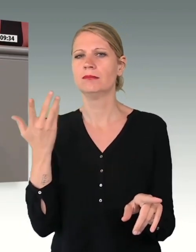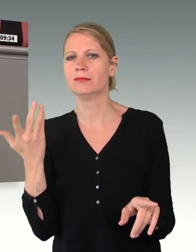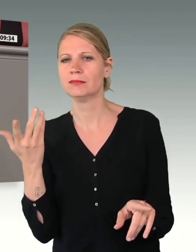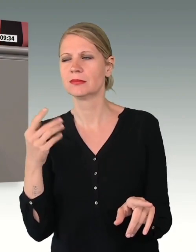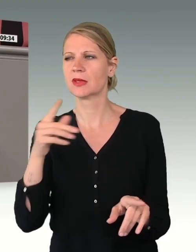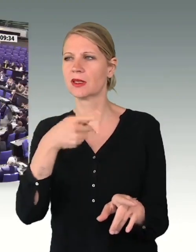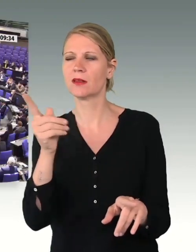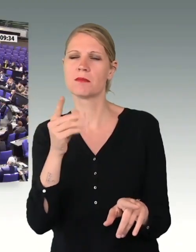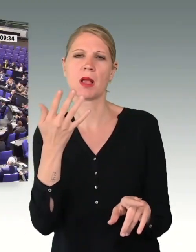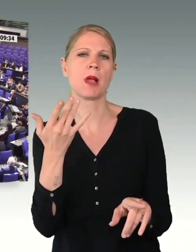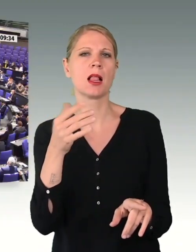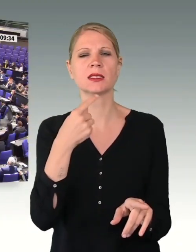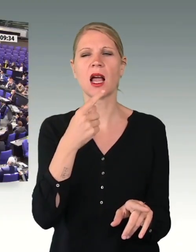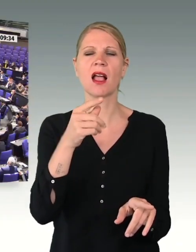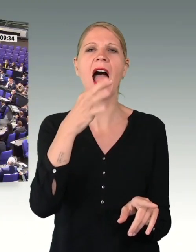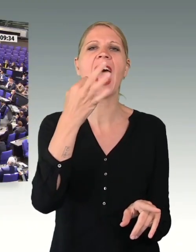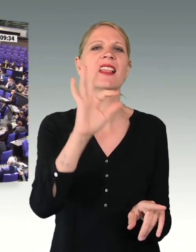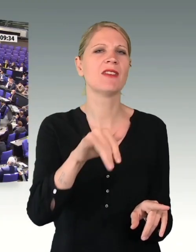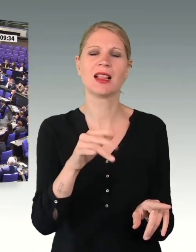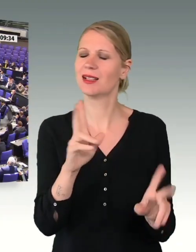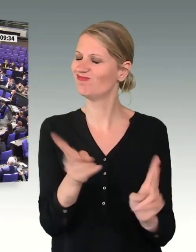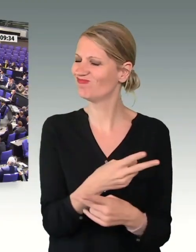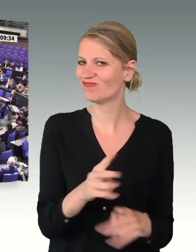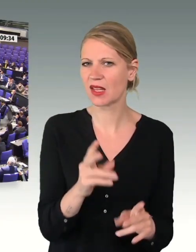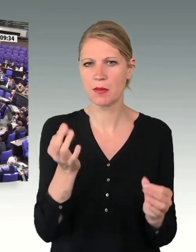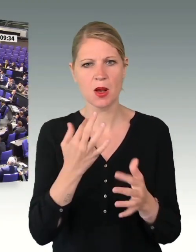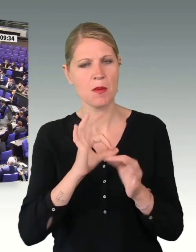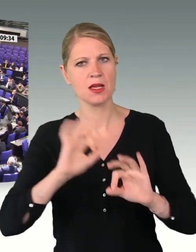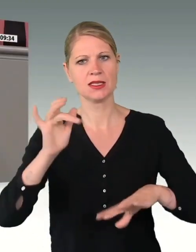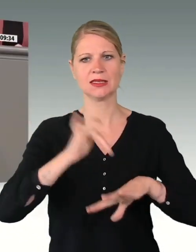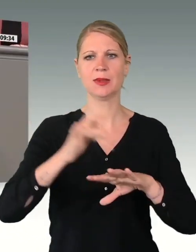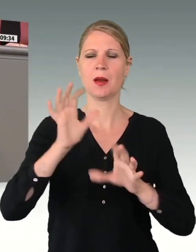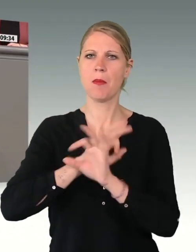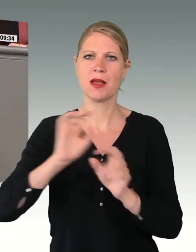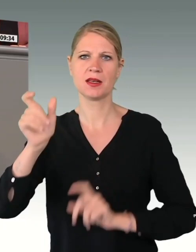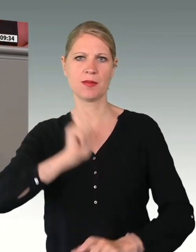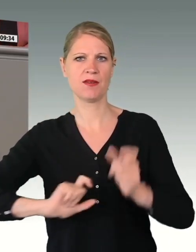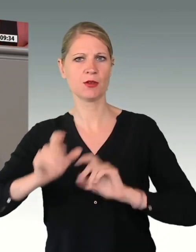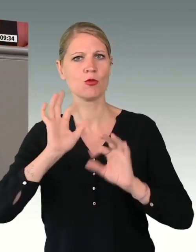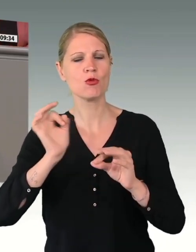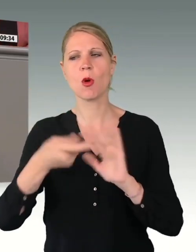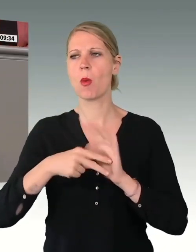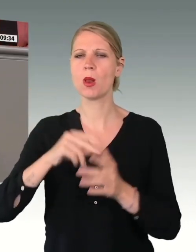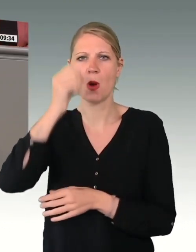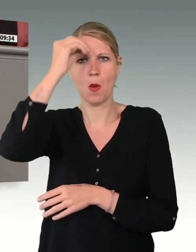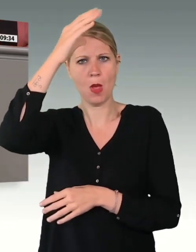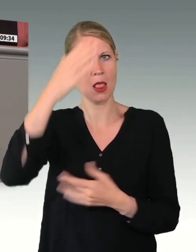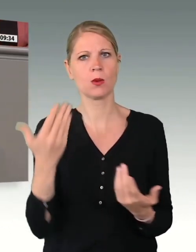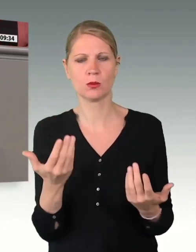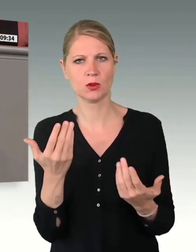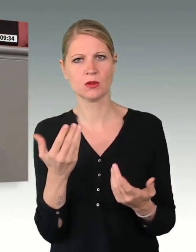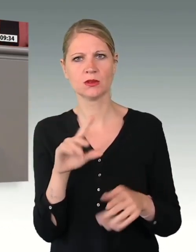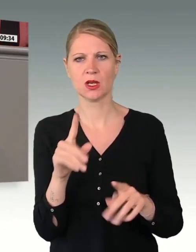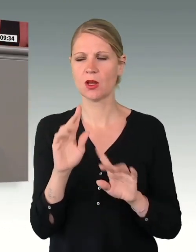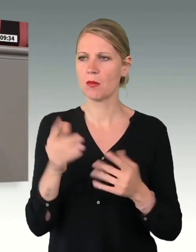Es braucht weiter eine höhere Sensibilisierung, eine bessere Prävention durch gute politische Bildung und das klare Bekenntnis